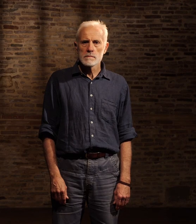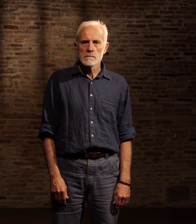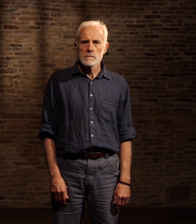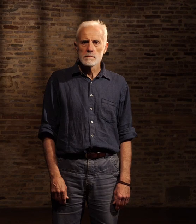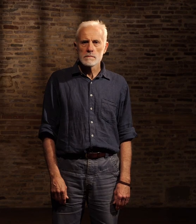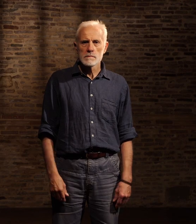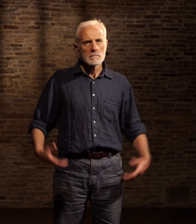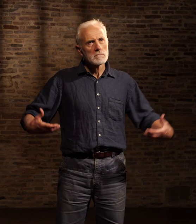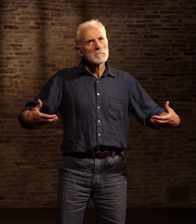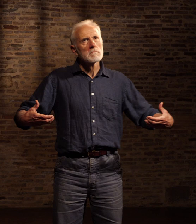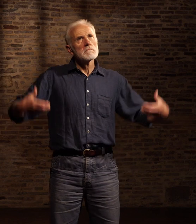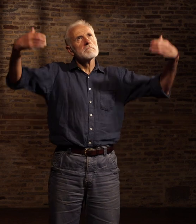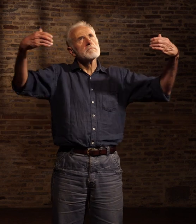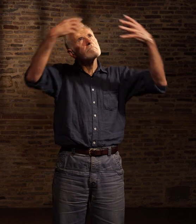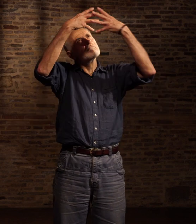James Berg